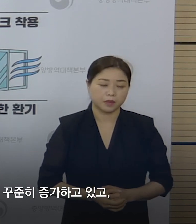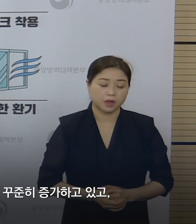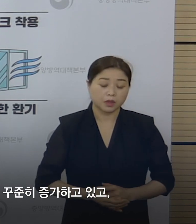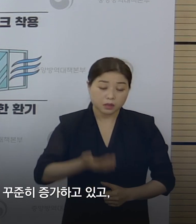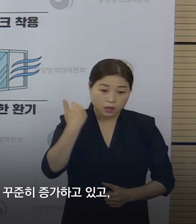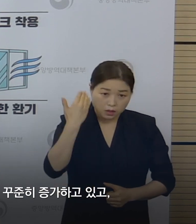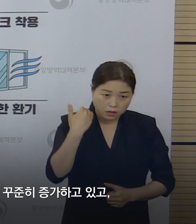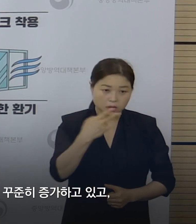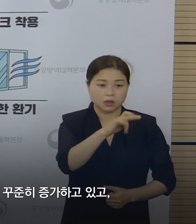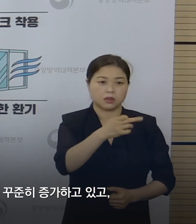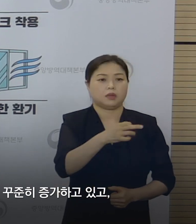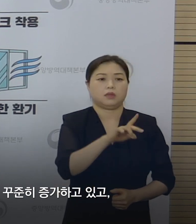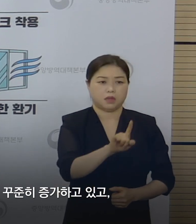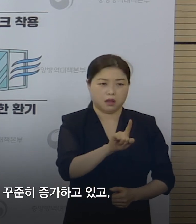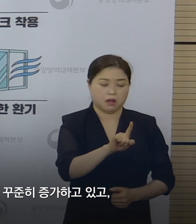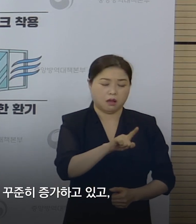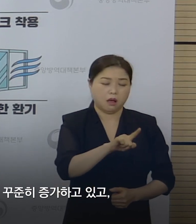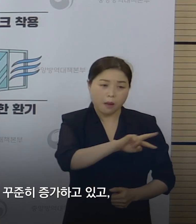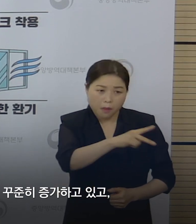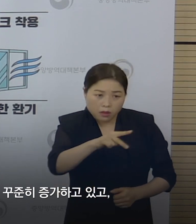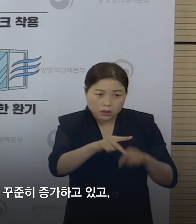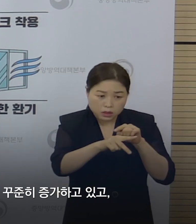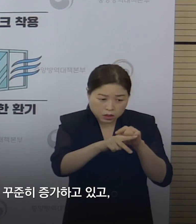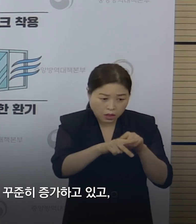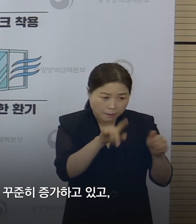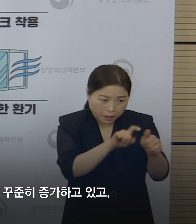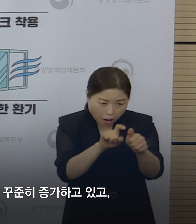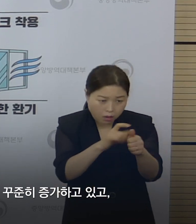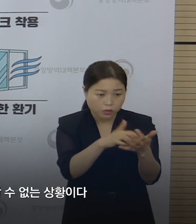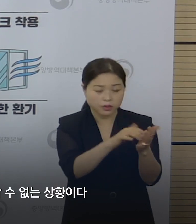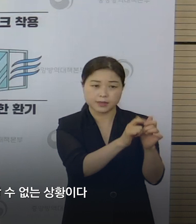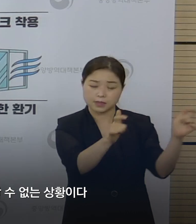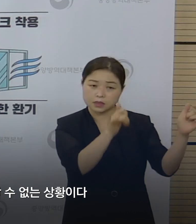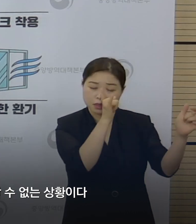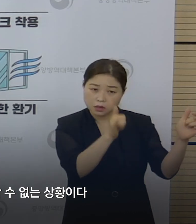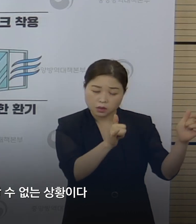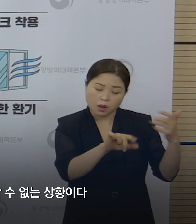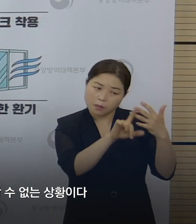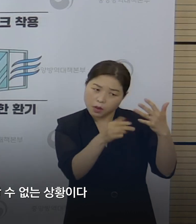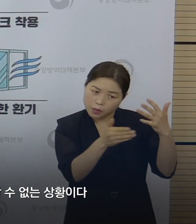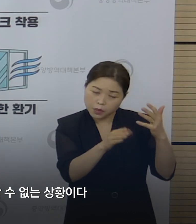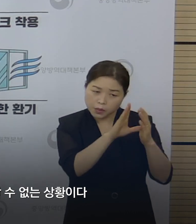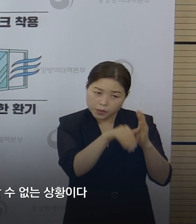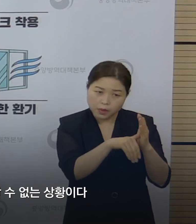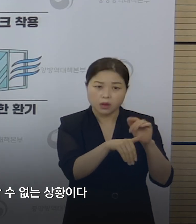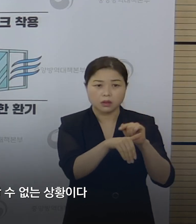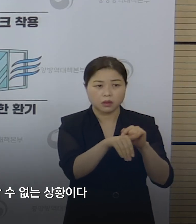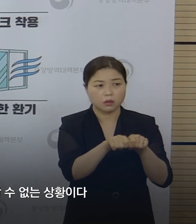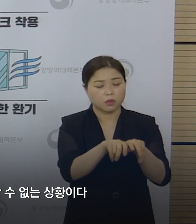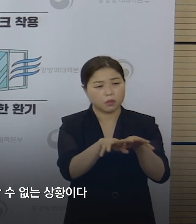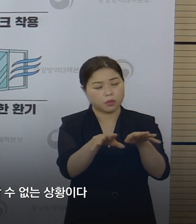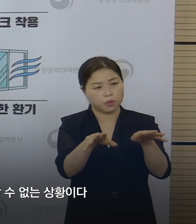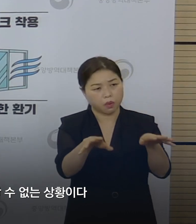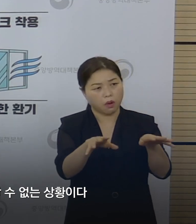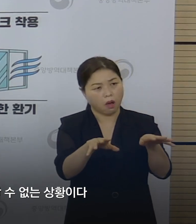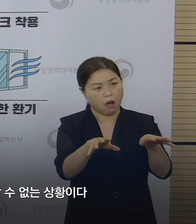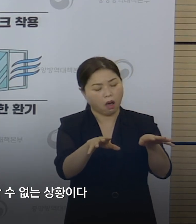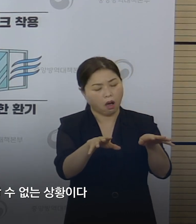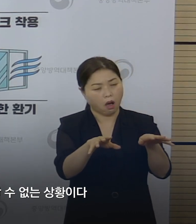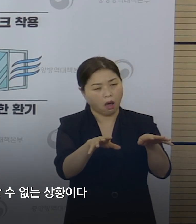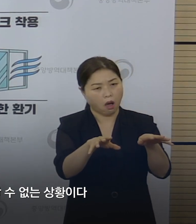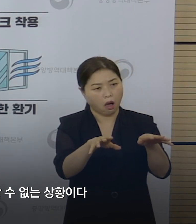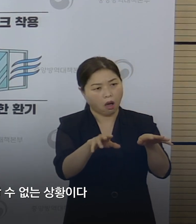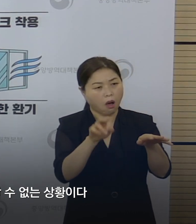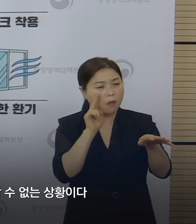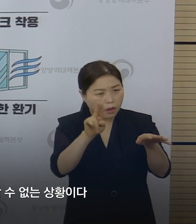들어서는 델타 변이의 검출률이 꾸준히 증가하고 있고 8월 중에는 우점화될 가능성도 배제할 수